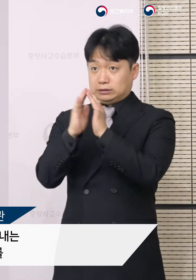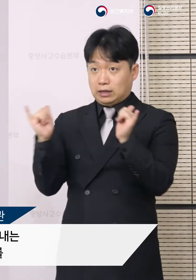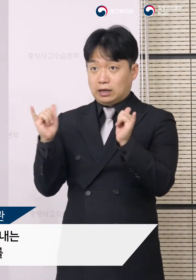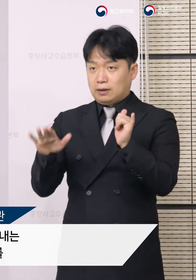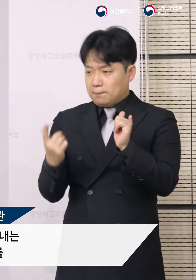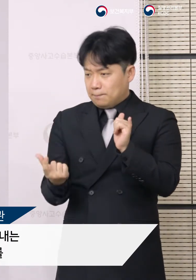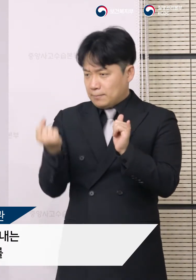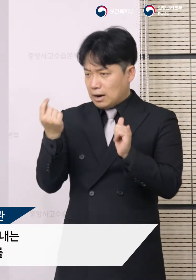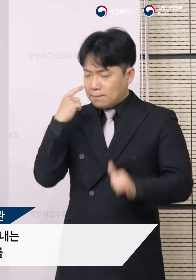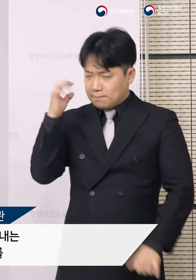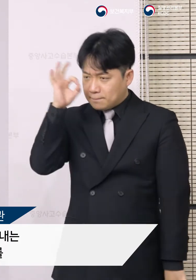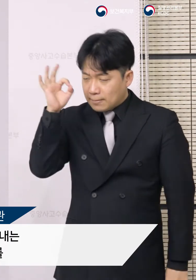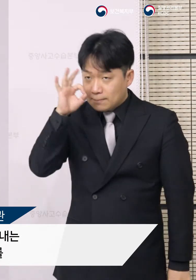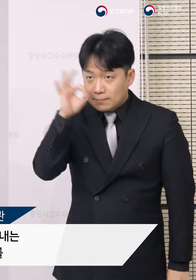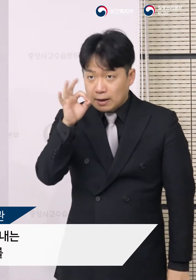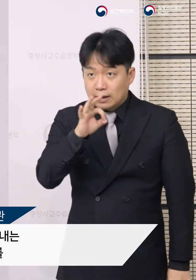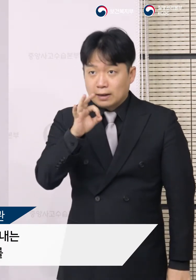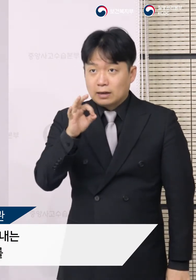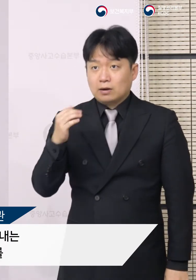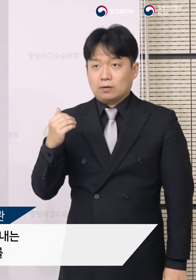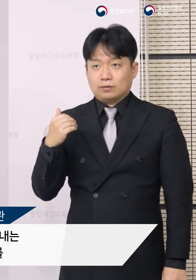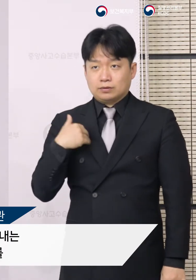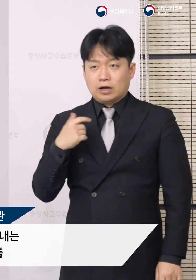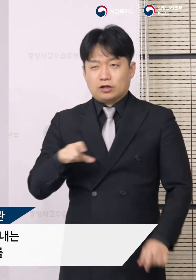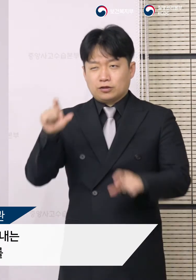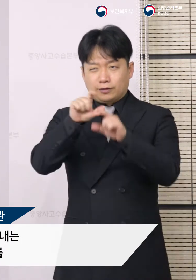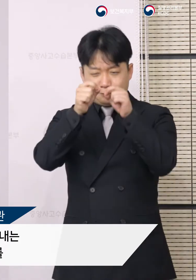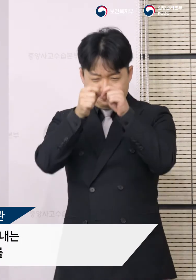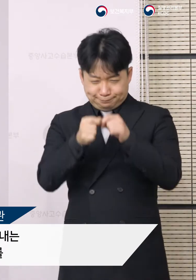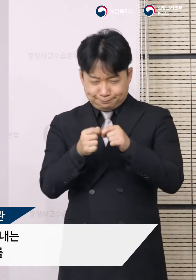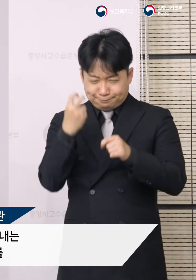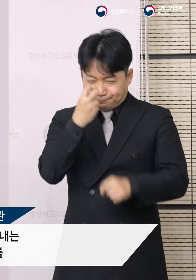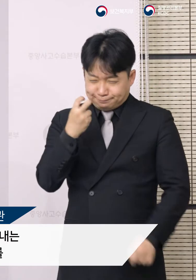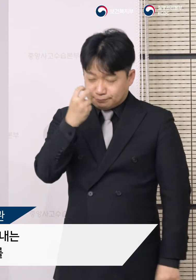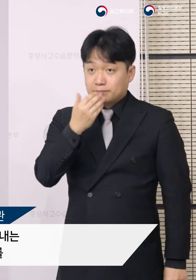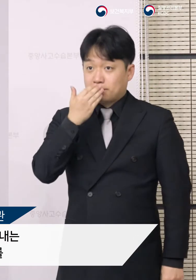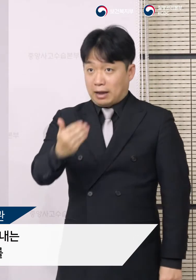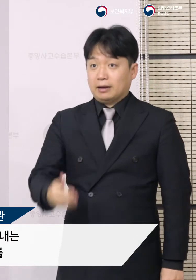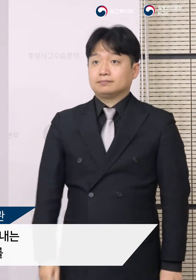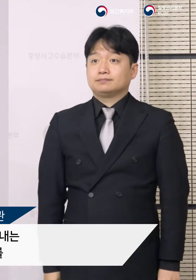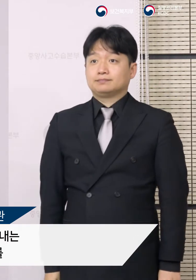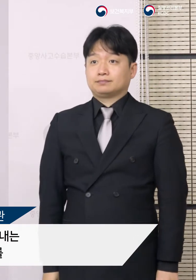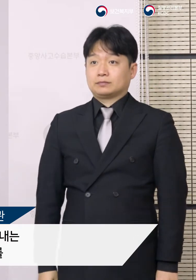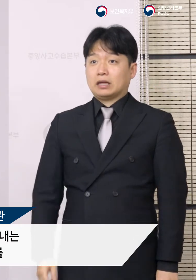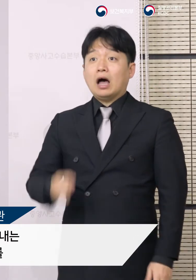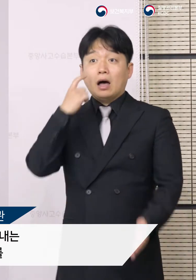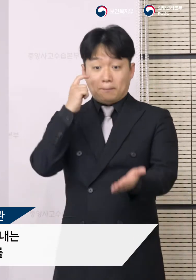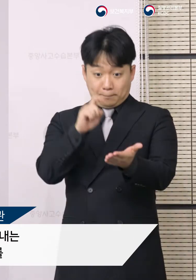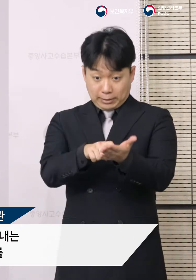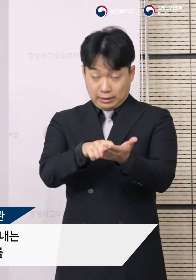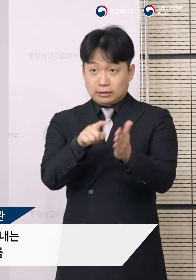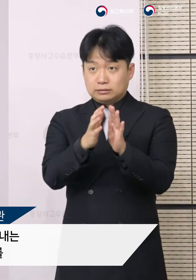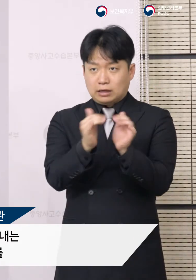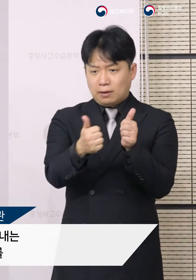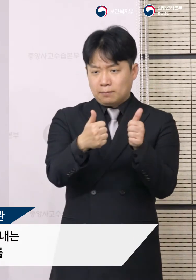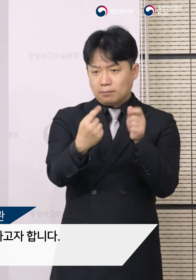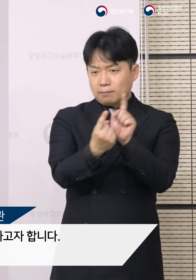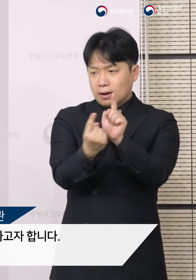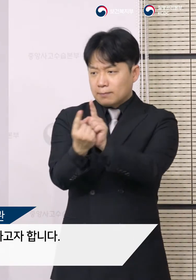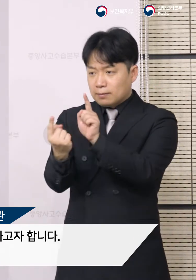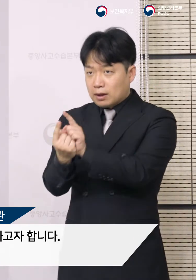환자를 조기에 찾아내는 촘촘한 감시망을 만들고 발견된 감염 환자와 접촉자를